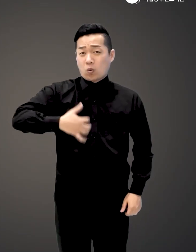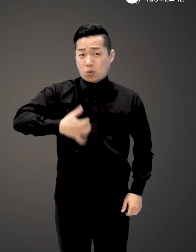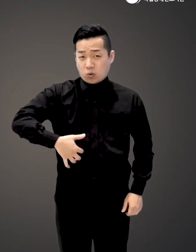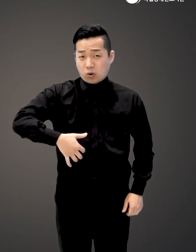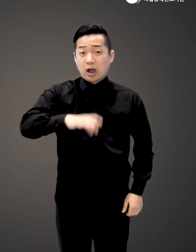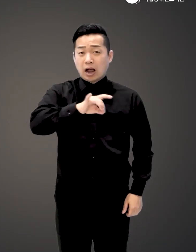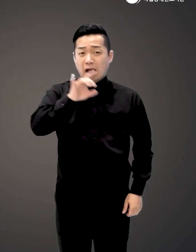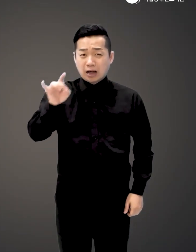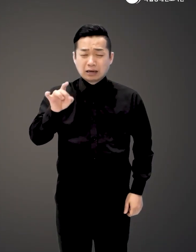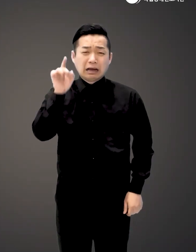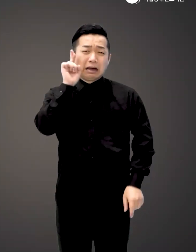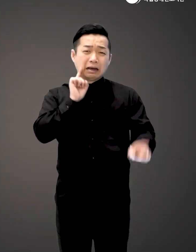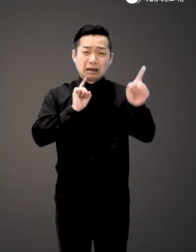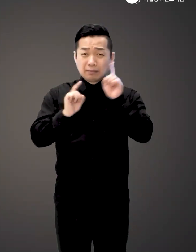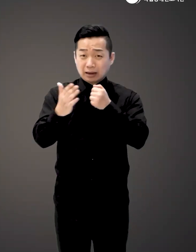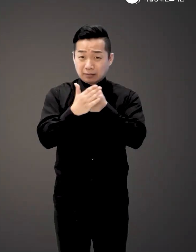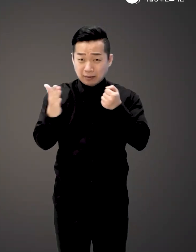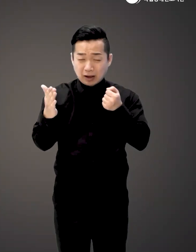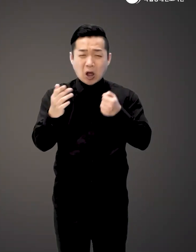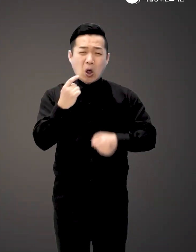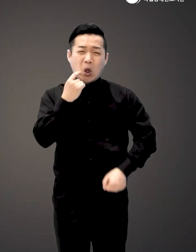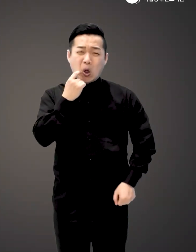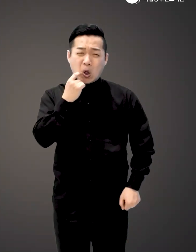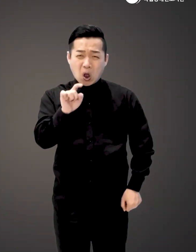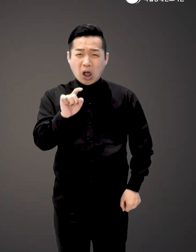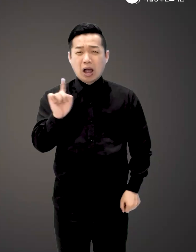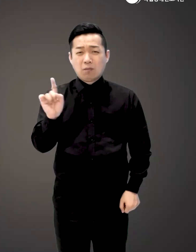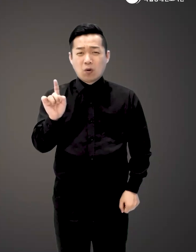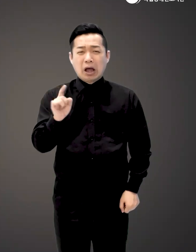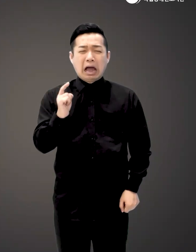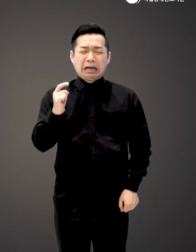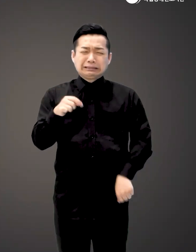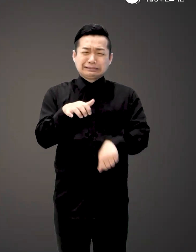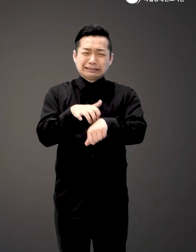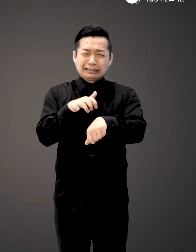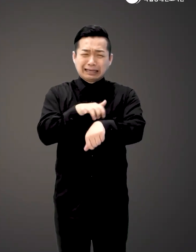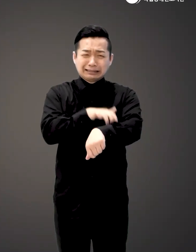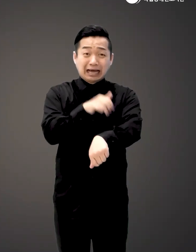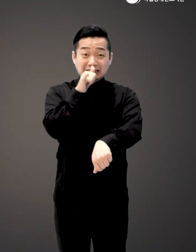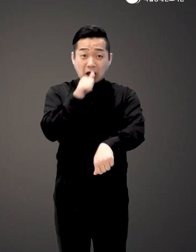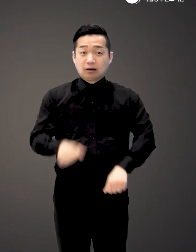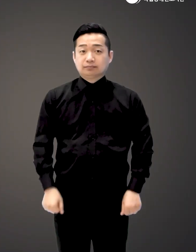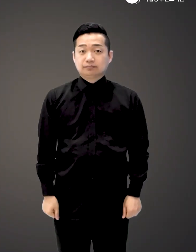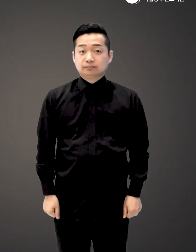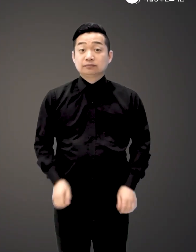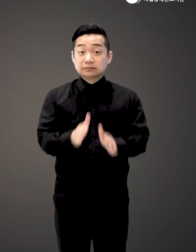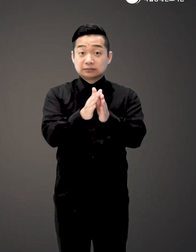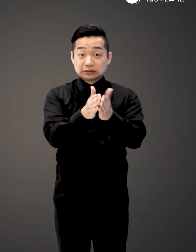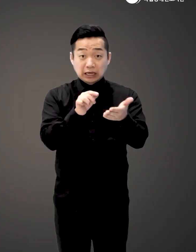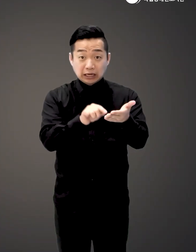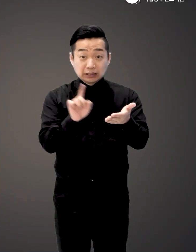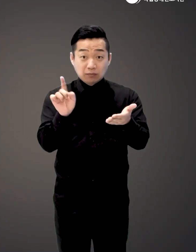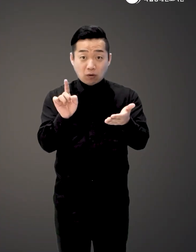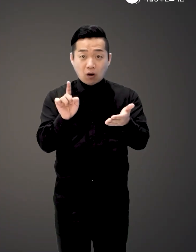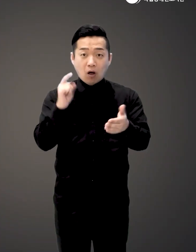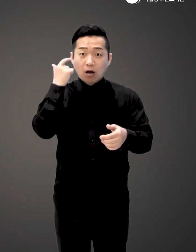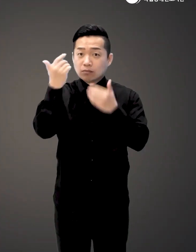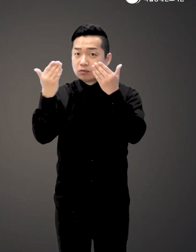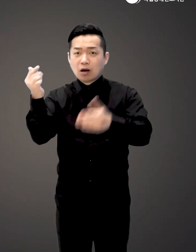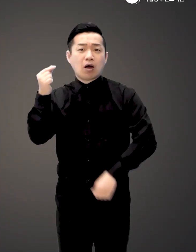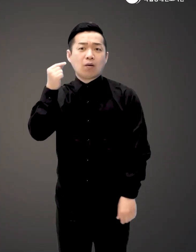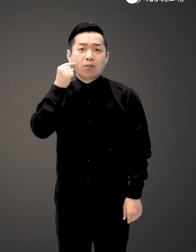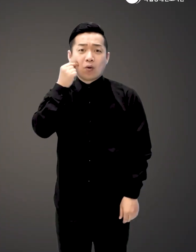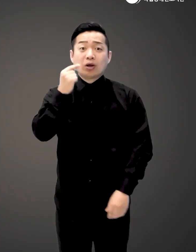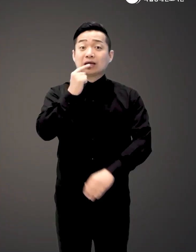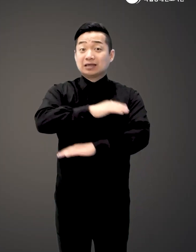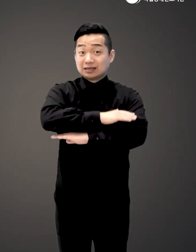설사 이따금 상처로 인해 나오는 고름과 따가움 등이 그렇습니다 책에는 미처 어디 물어보지도